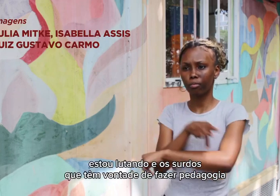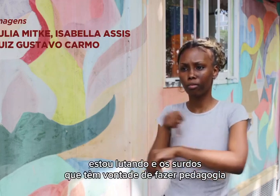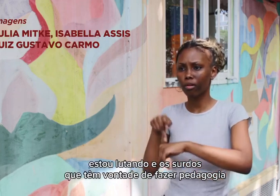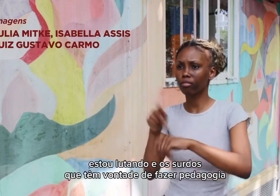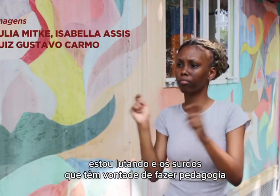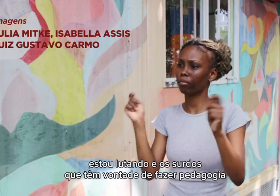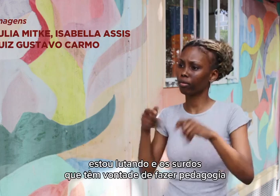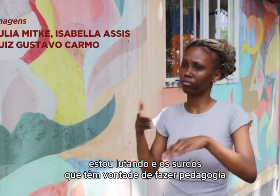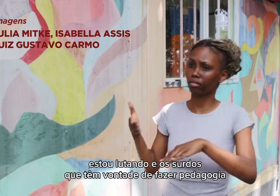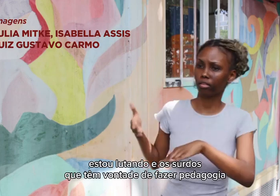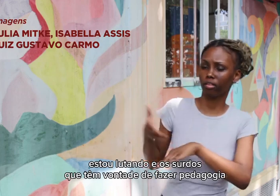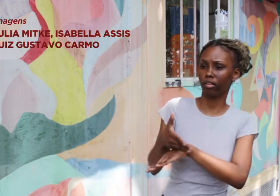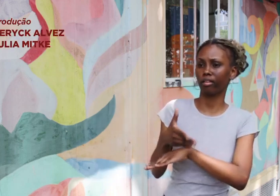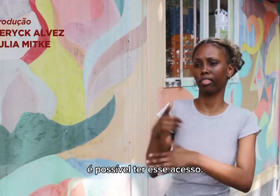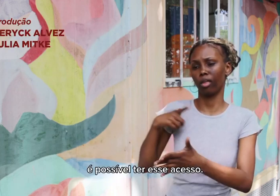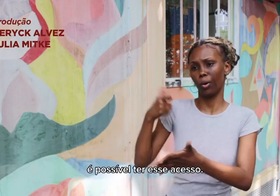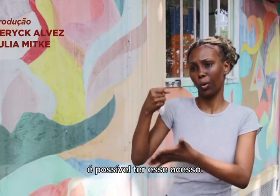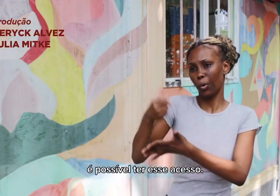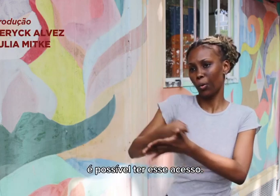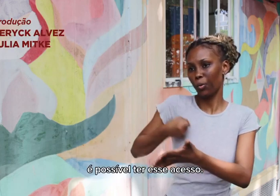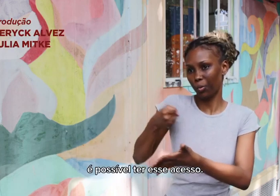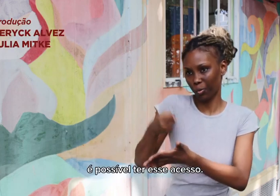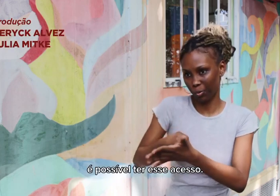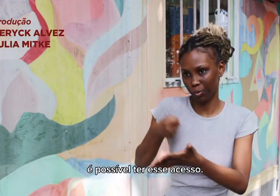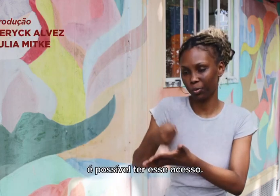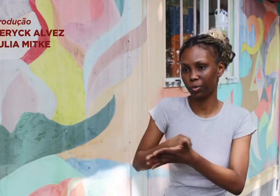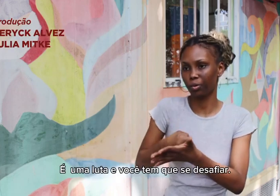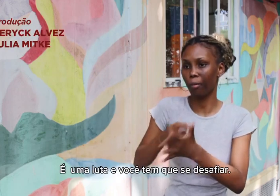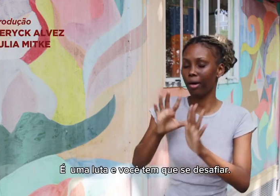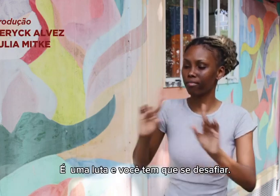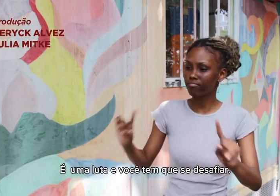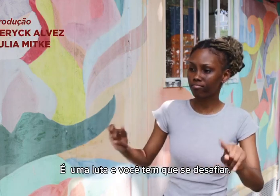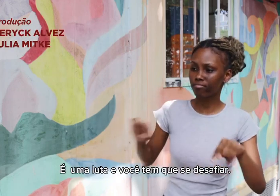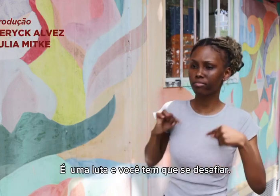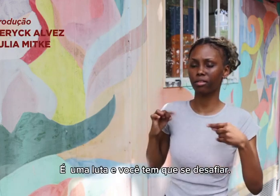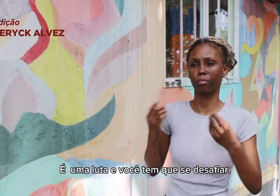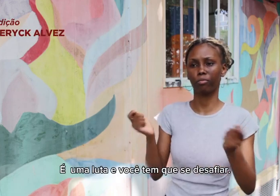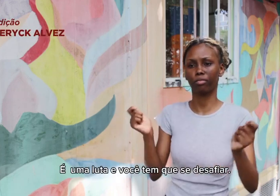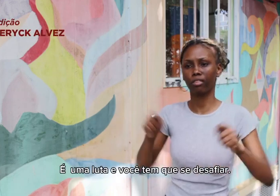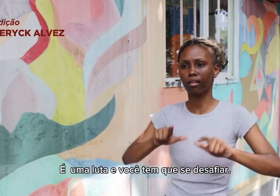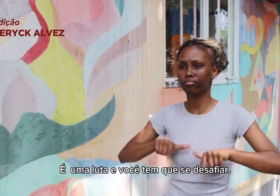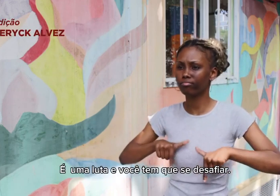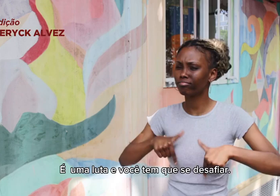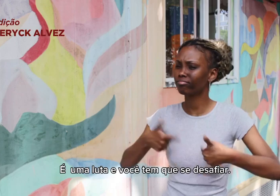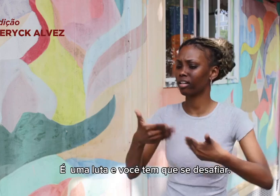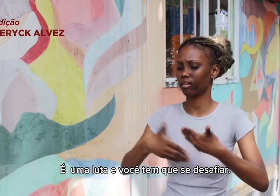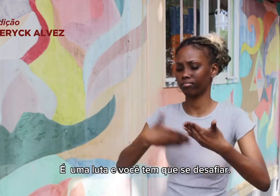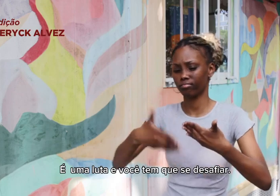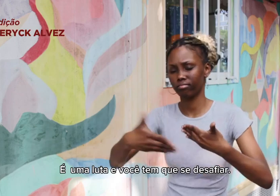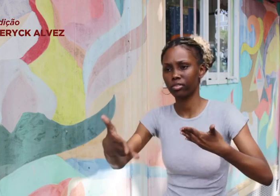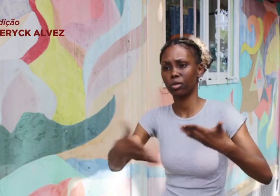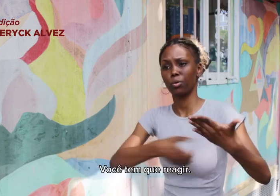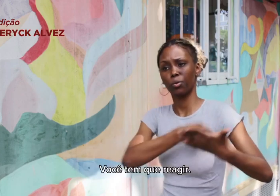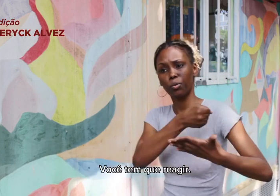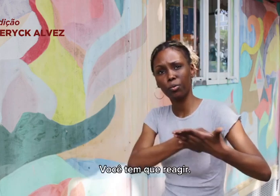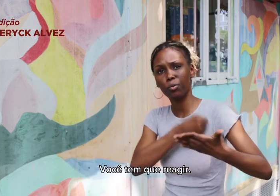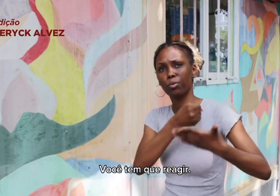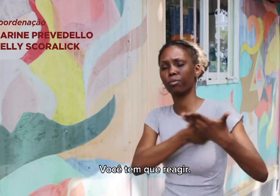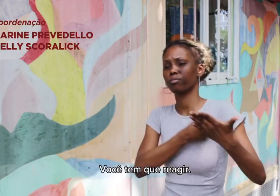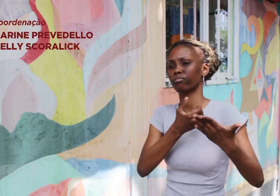acesso. É uma luta. E você tem que se desafiar. Você tem que reagir. Faz parte do processo. A luta